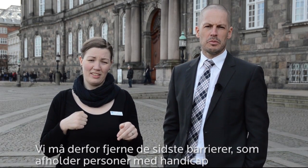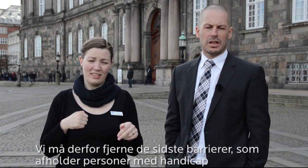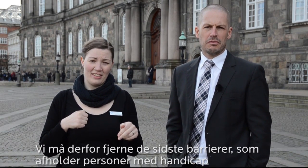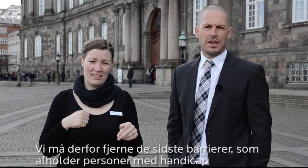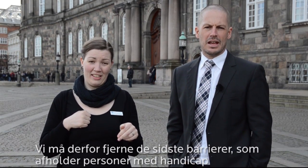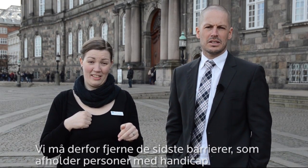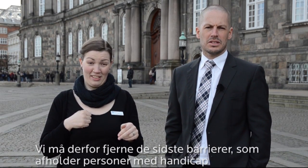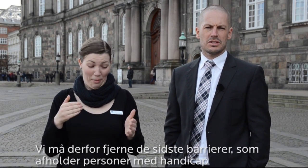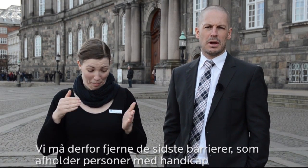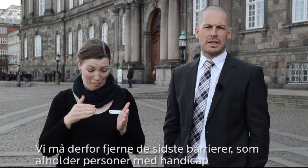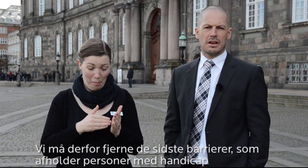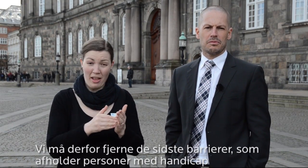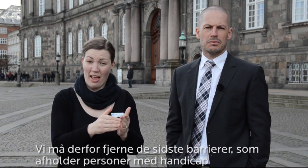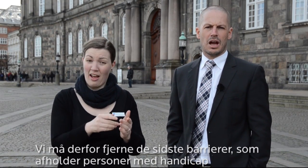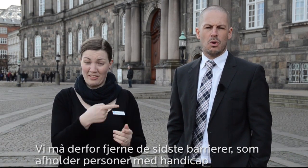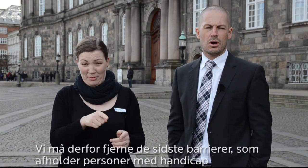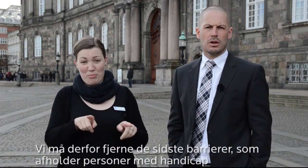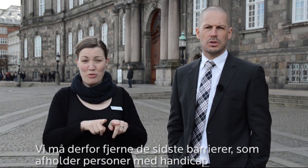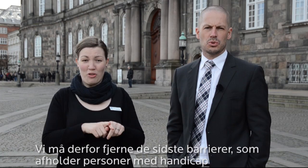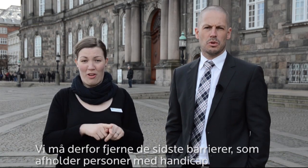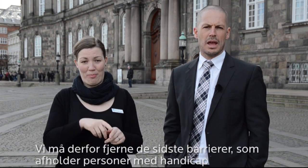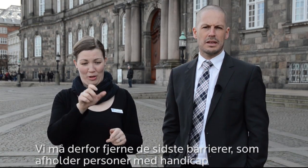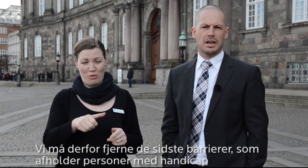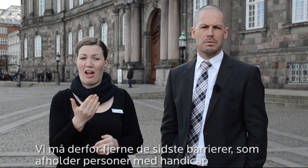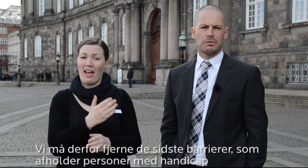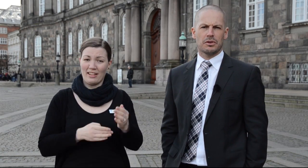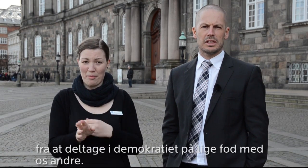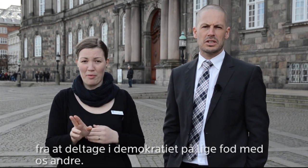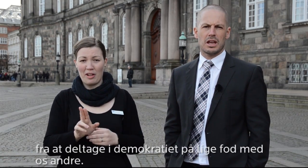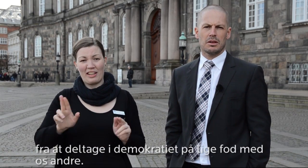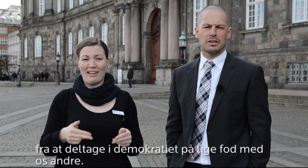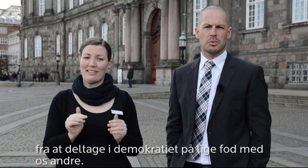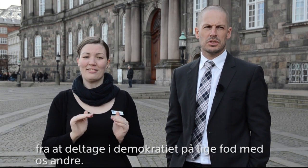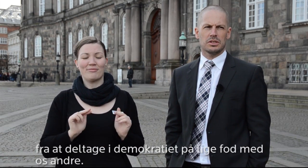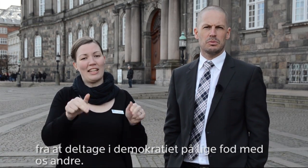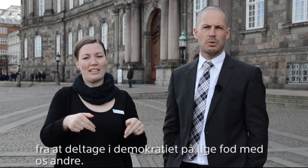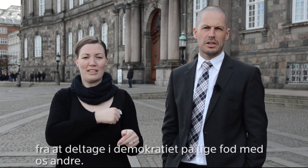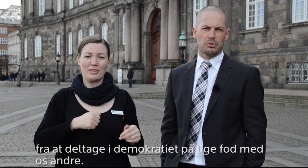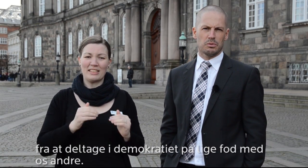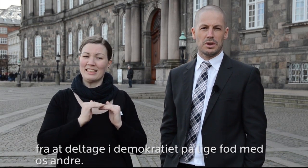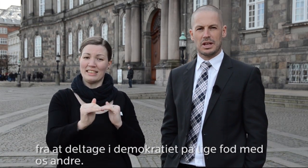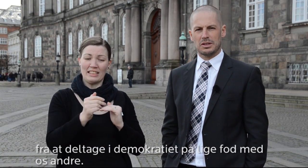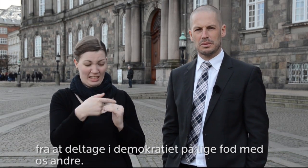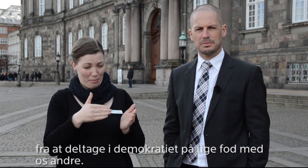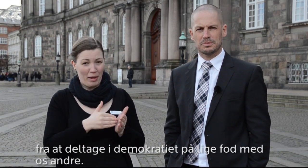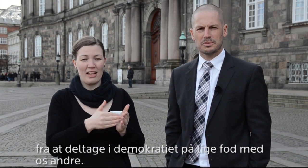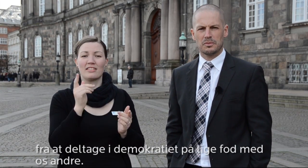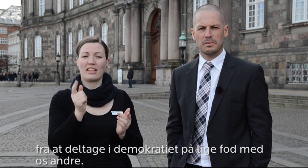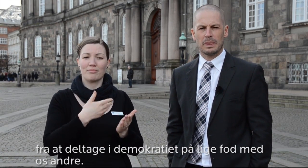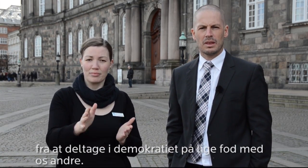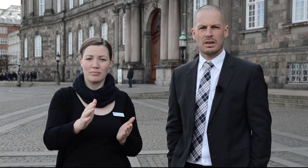Vi må derfor fjerne de sidste barriere, der afholder personer med handicap for at deltage i demokratiet på lige fod med os andre.